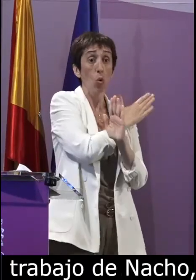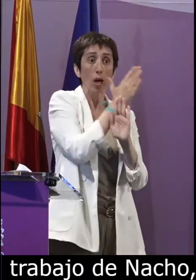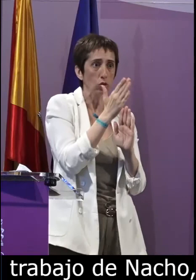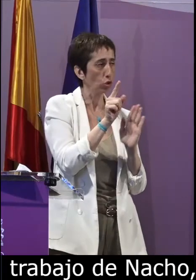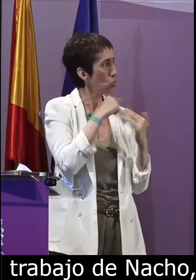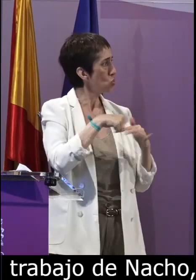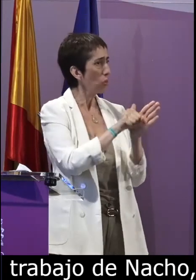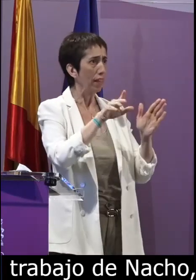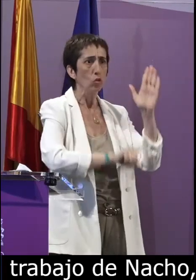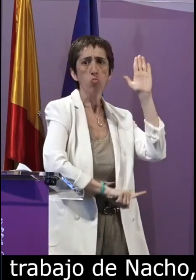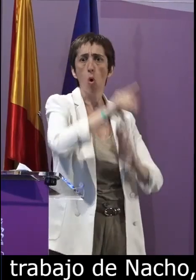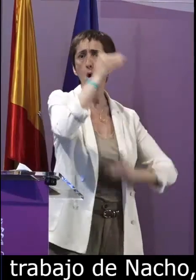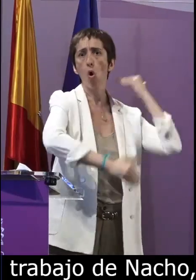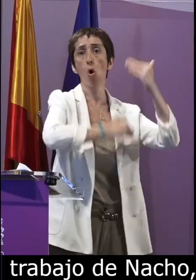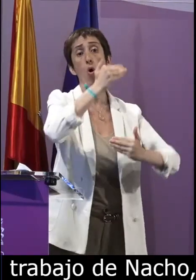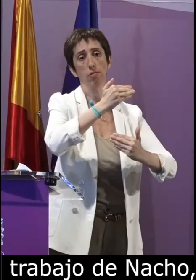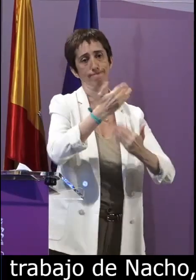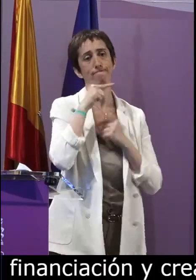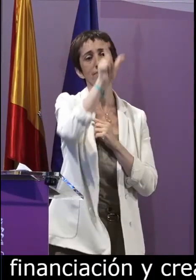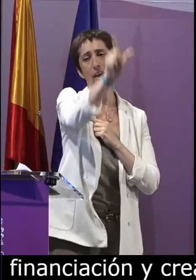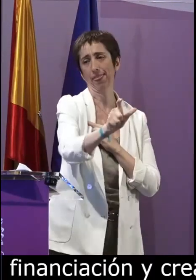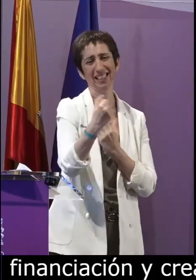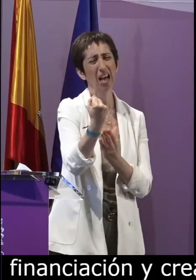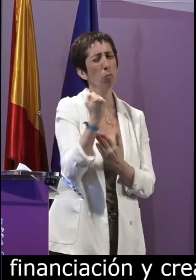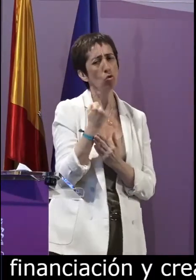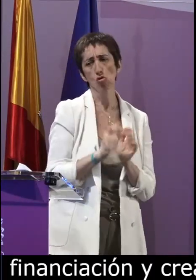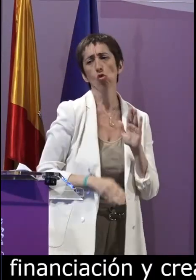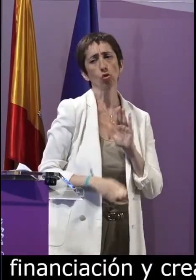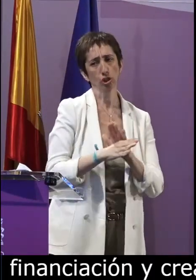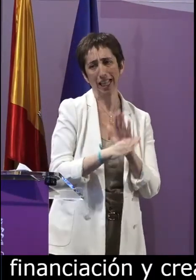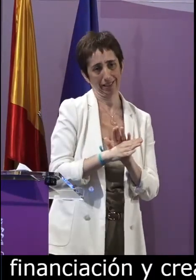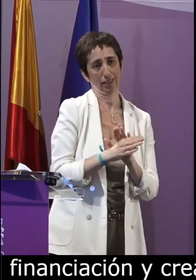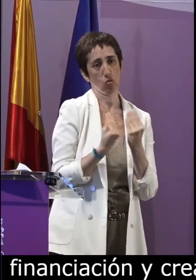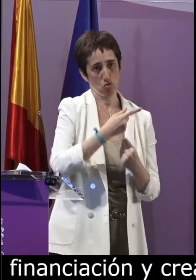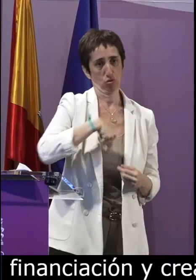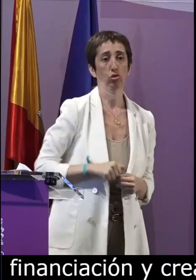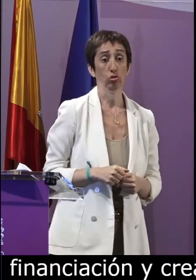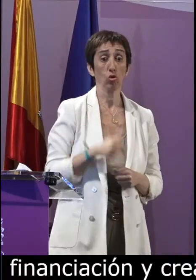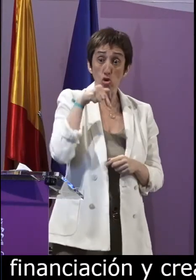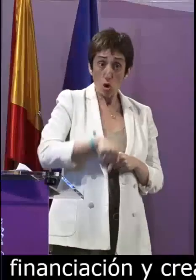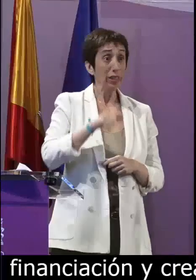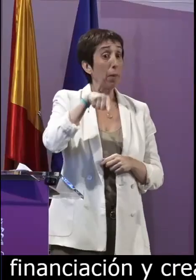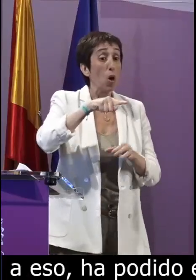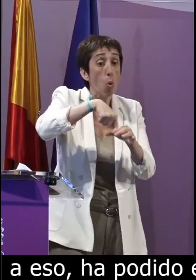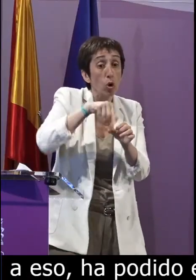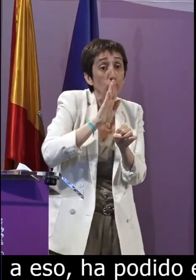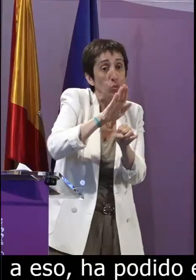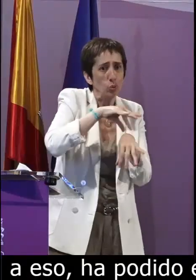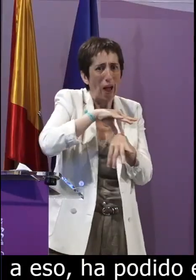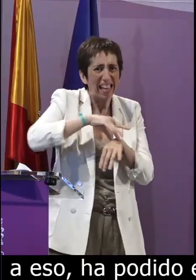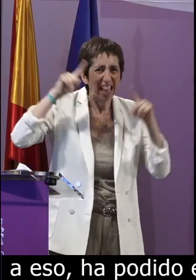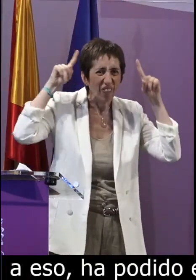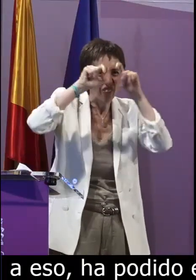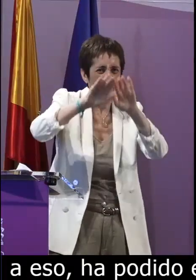que gracias a eso ha podido el propio centro desarrollarse a largo de ese tiempo así que muchísimas gracias por el apoyo constante que has mostrado Nacho